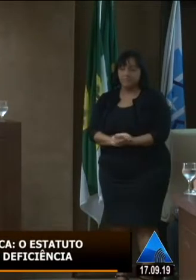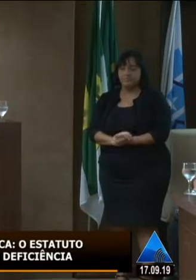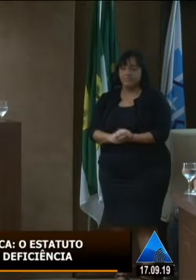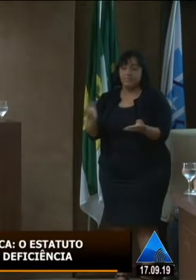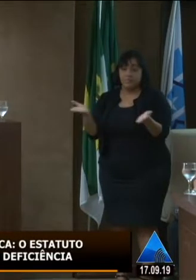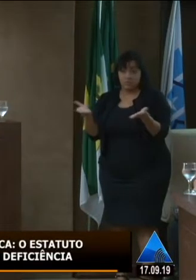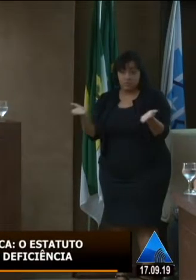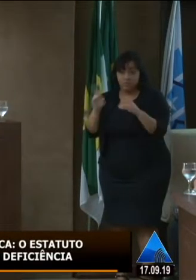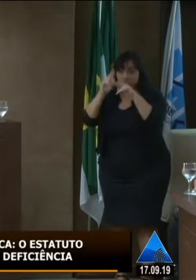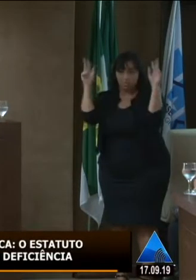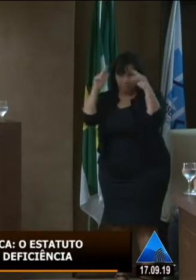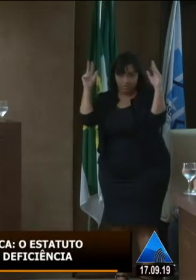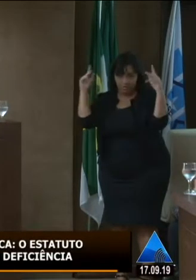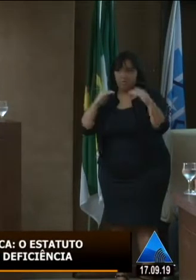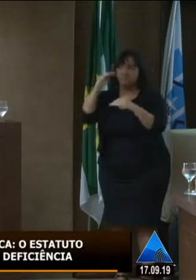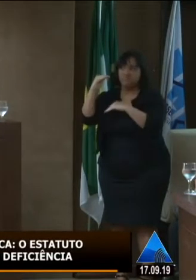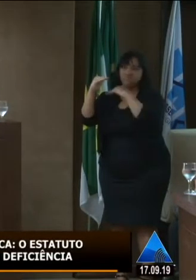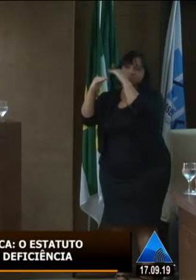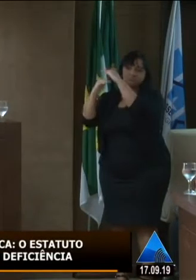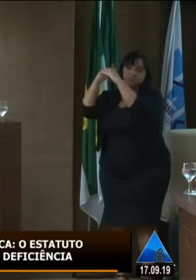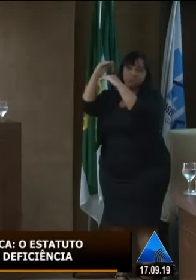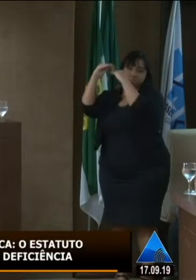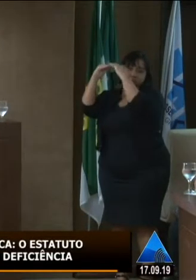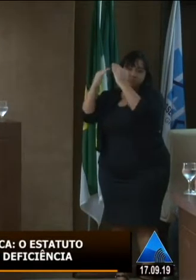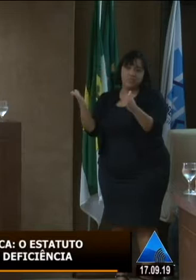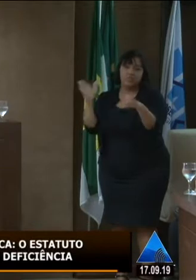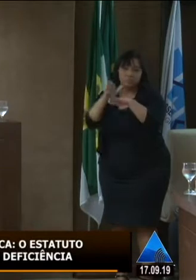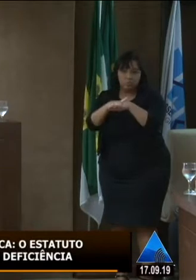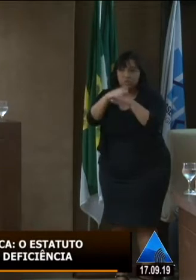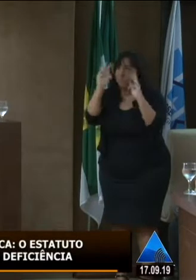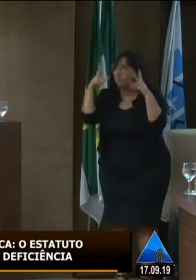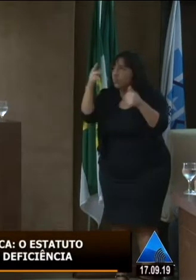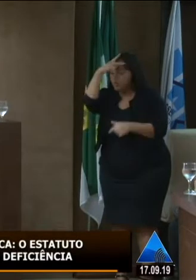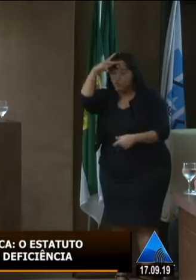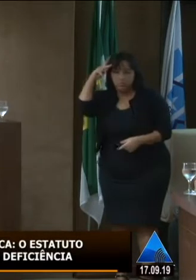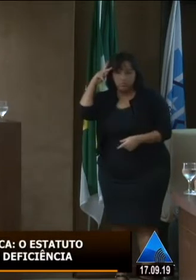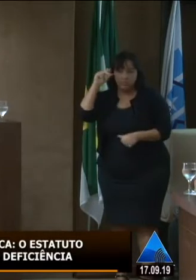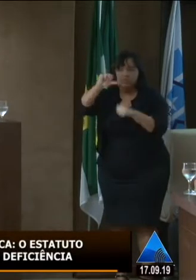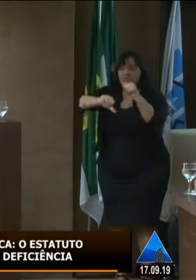entregou um documento à governadora e a governadora transformou